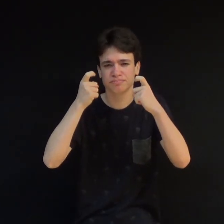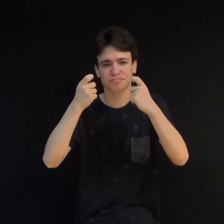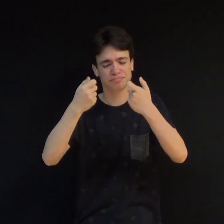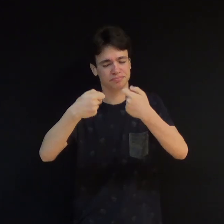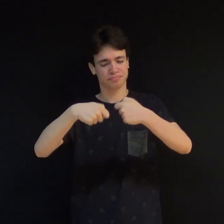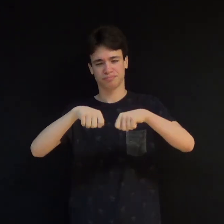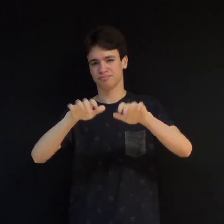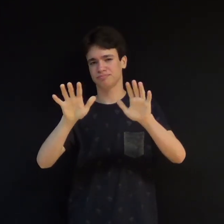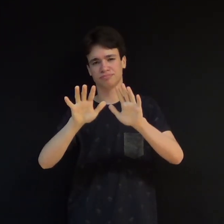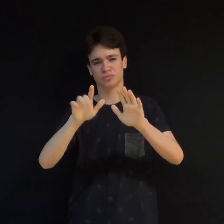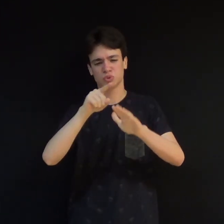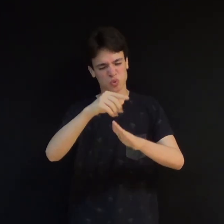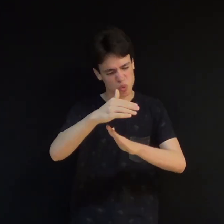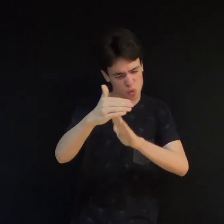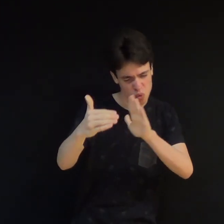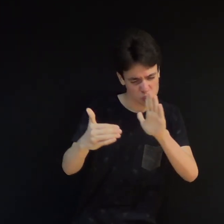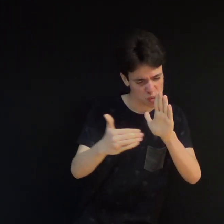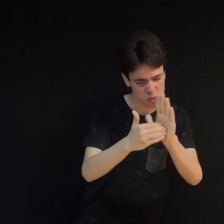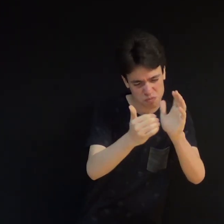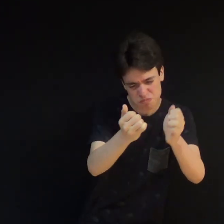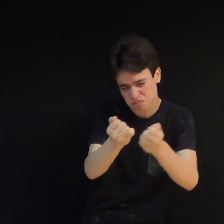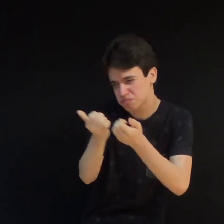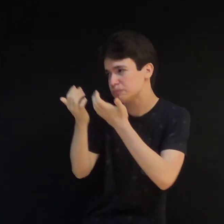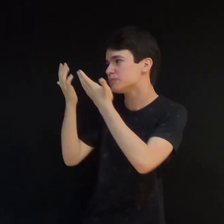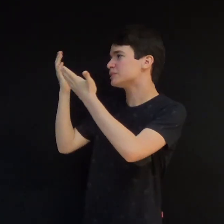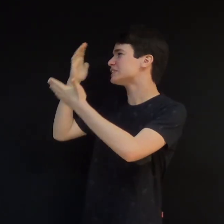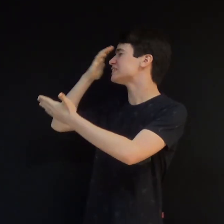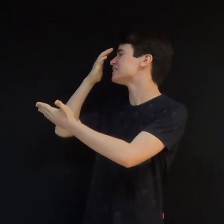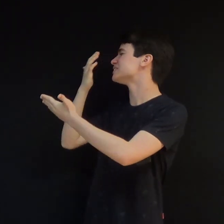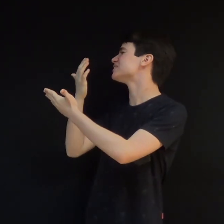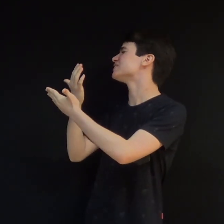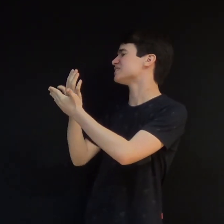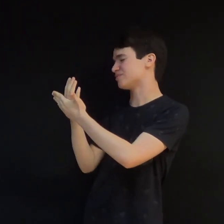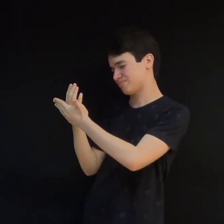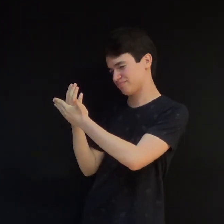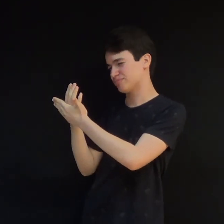entregue tudo a Ele. Confie nele, que o mais Ele fará. Apenas entregue tudo a Ele.